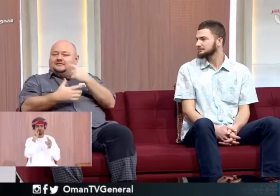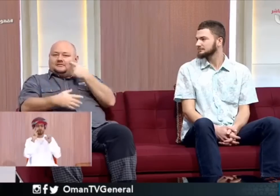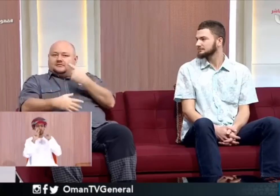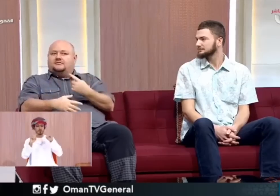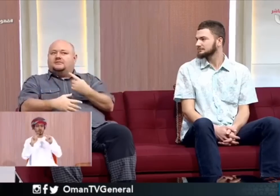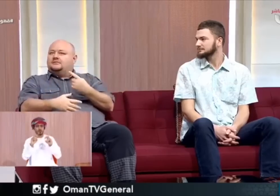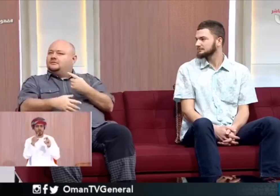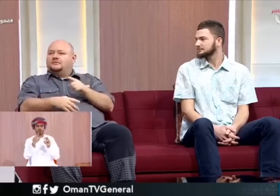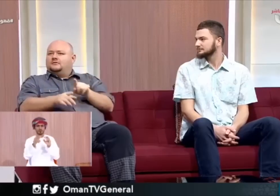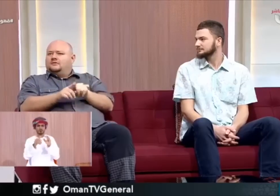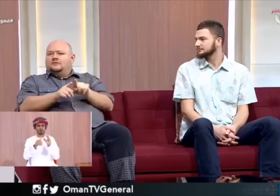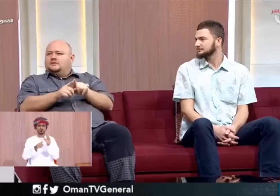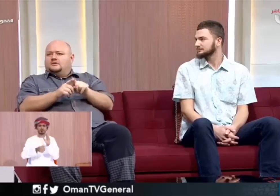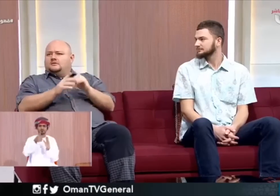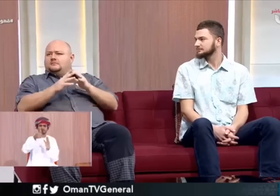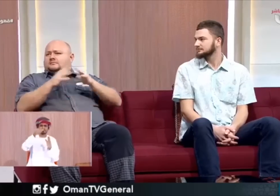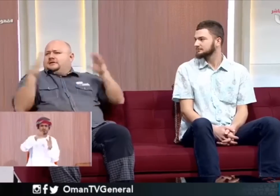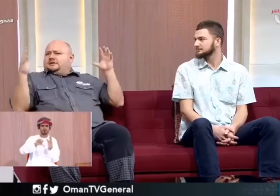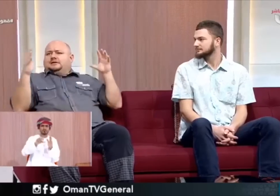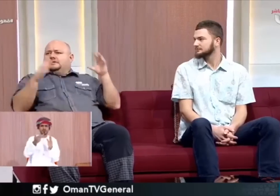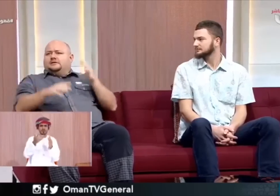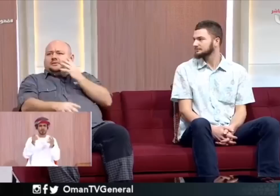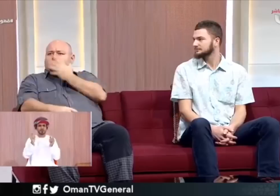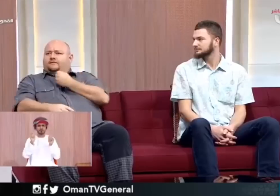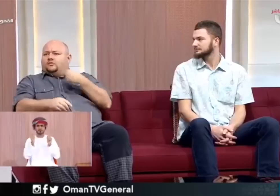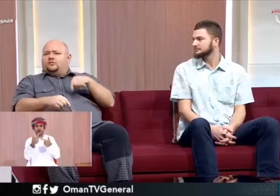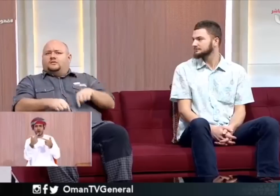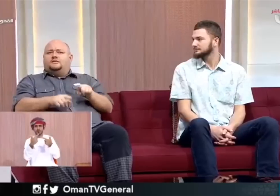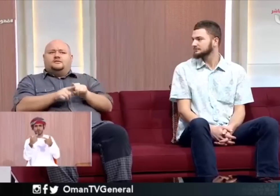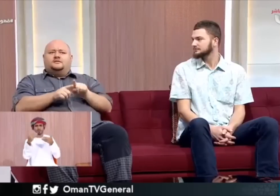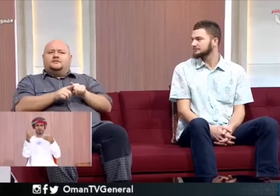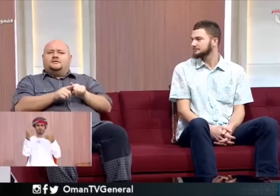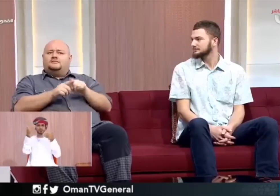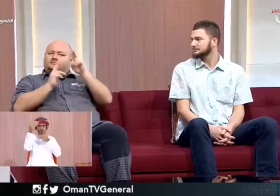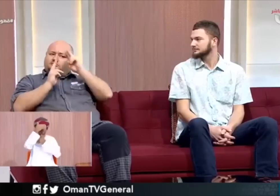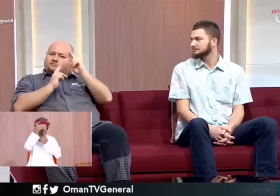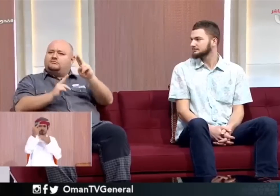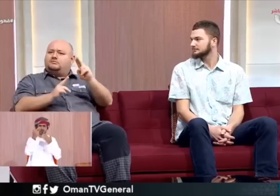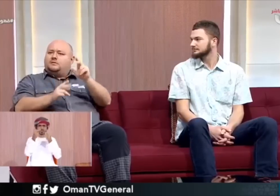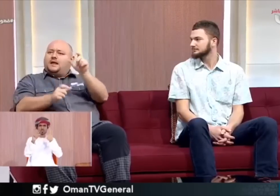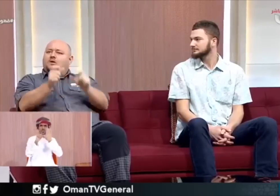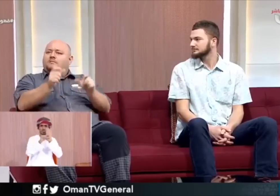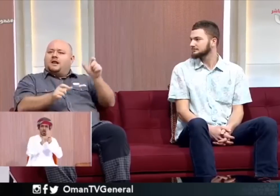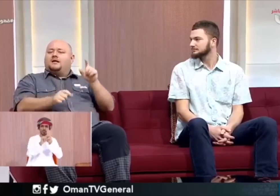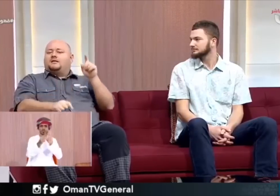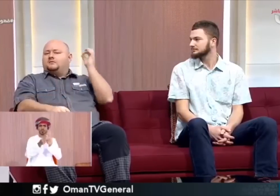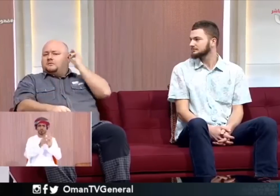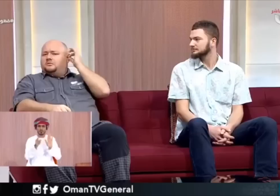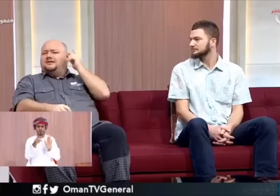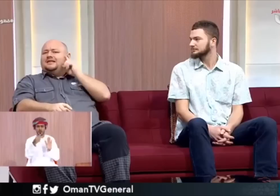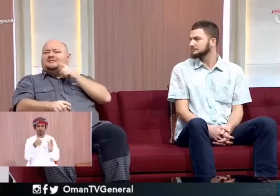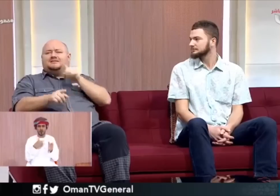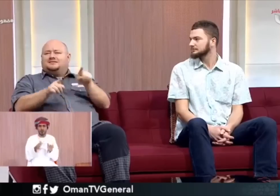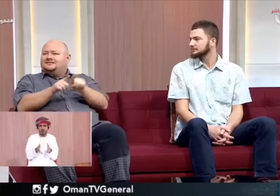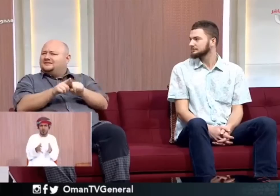مؤهلة وفيه حروب وفيه في المنطقة العربية فده كان تخوف من ناحيتنا أنه ننزل سلطنة عمان